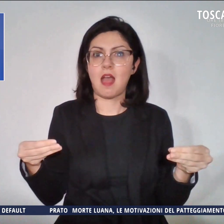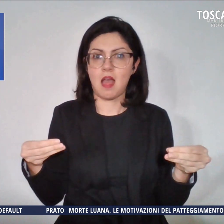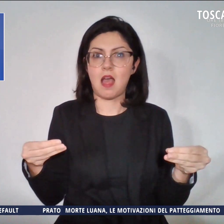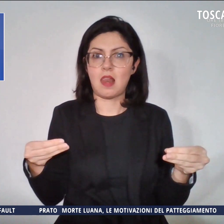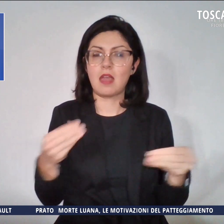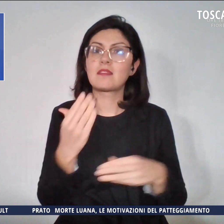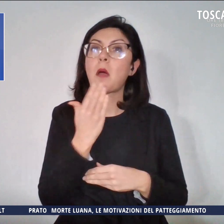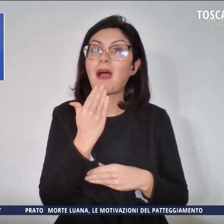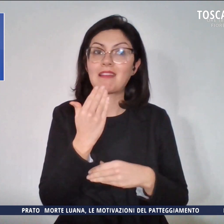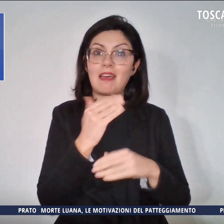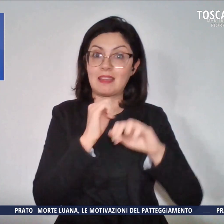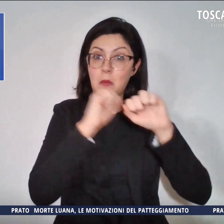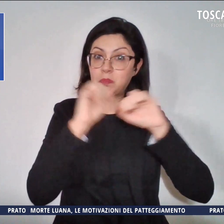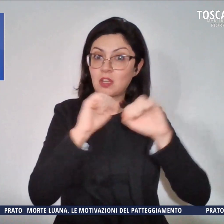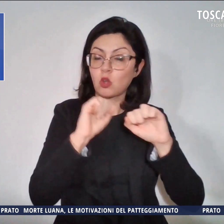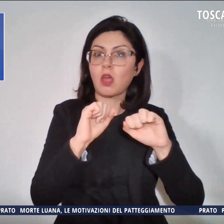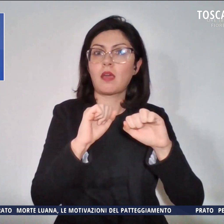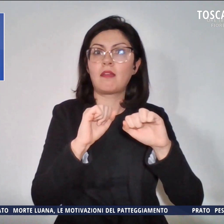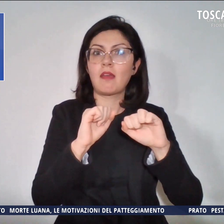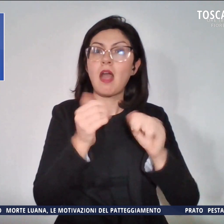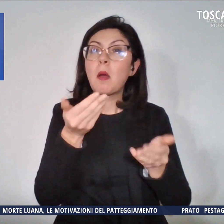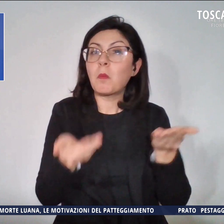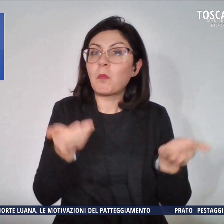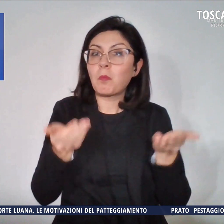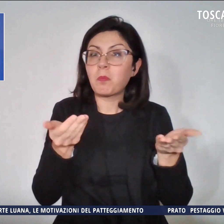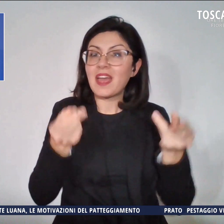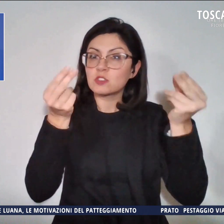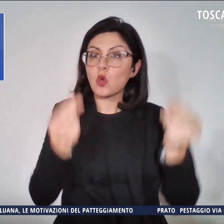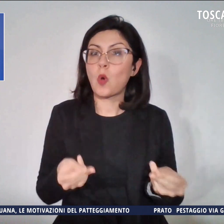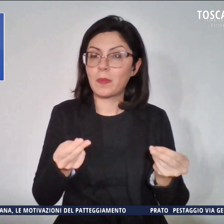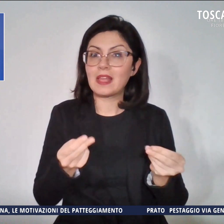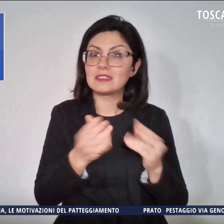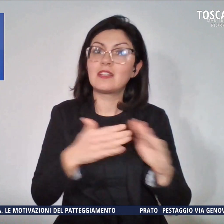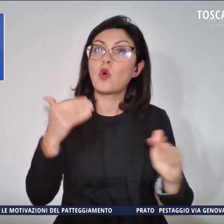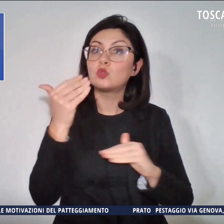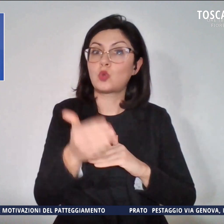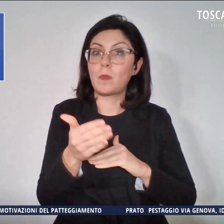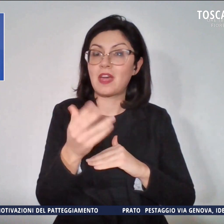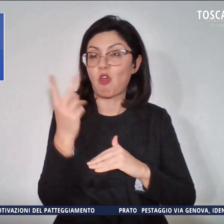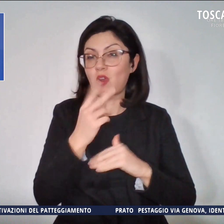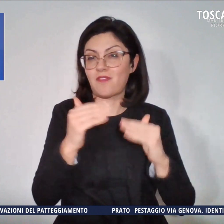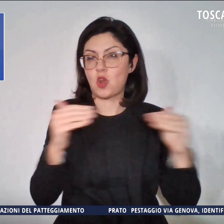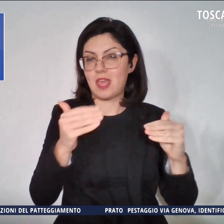pirotecniche per un peso complessivo superiore ai limiti di legge.